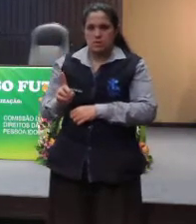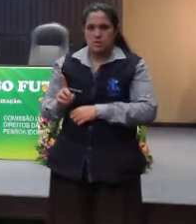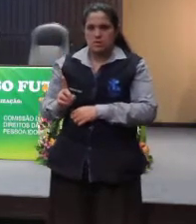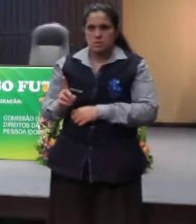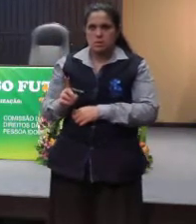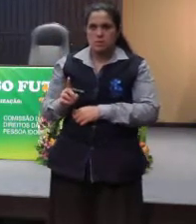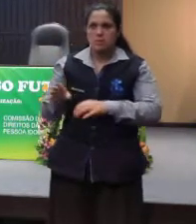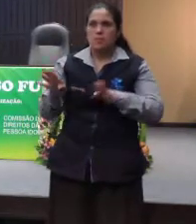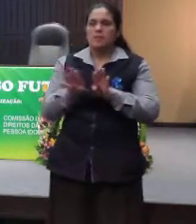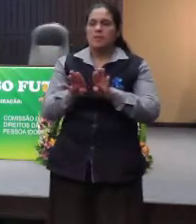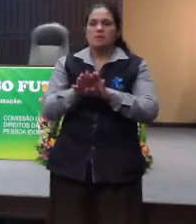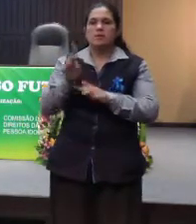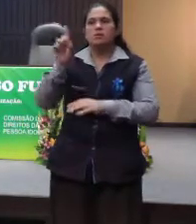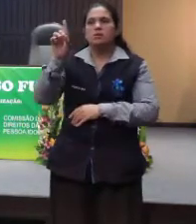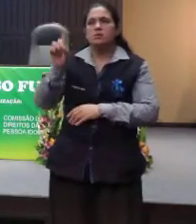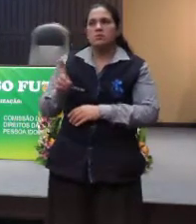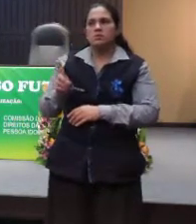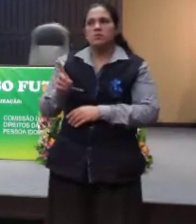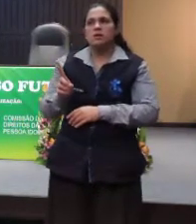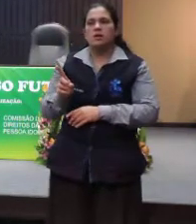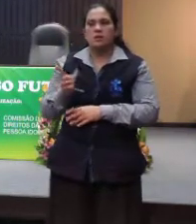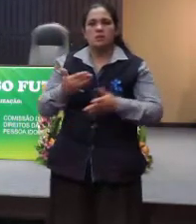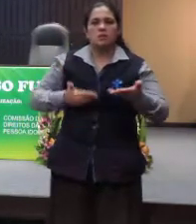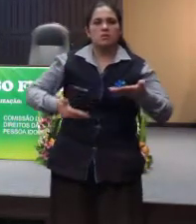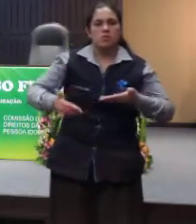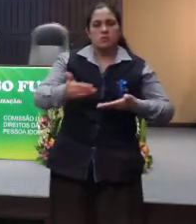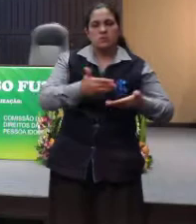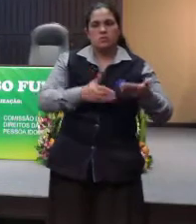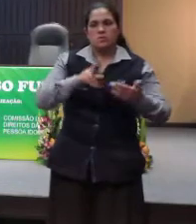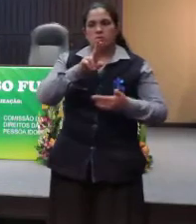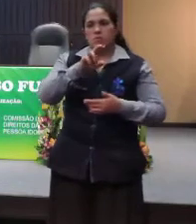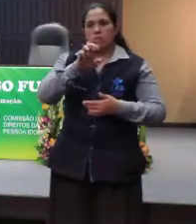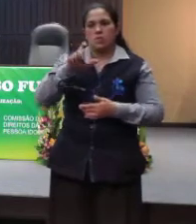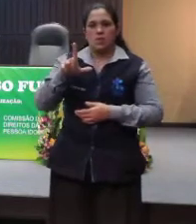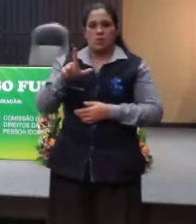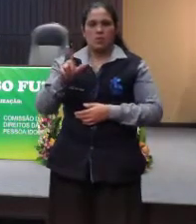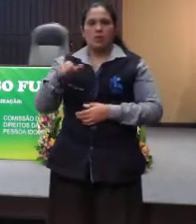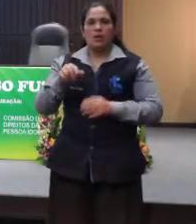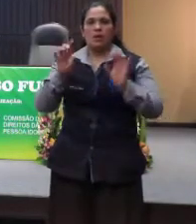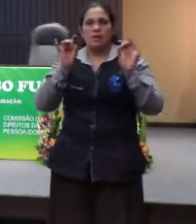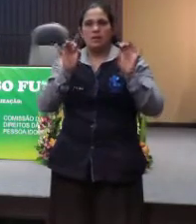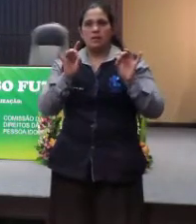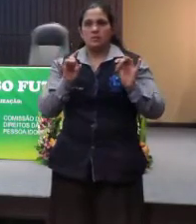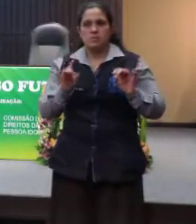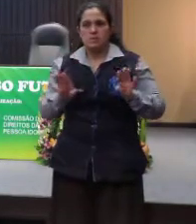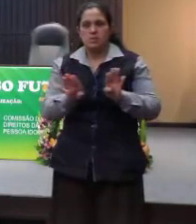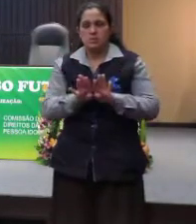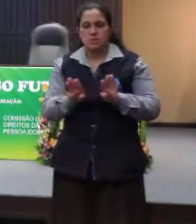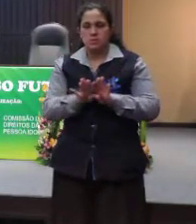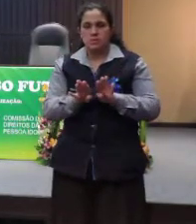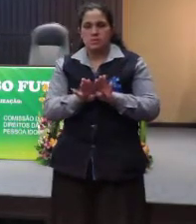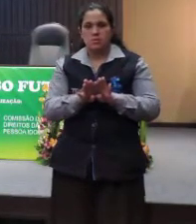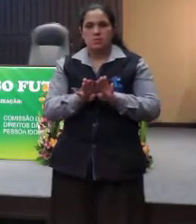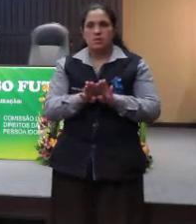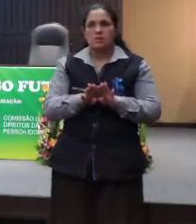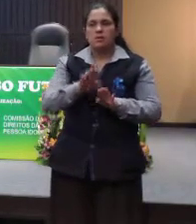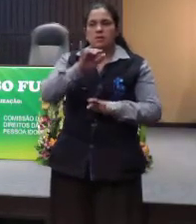e dos Direitos do Edocial, pela UEL. Ela é especialista em bioética pela UEL também.